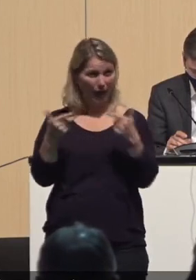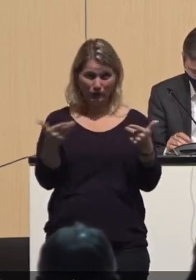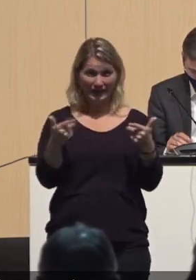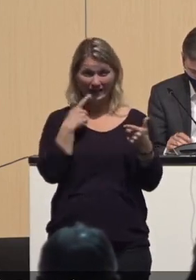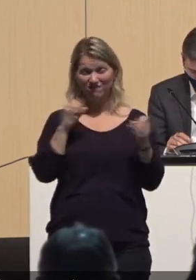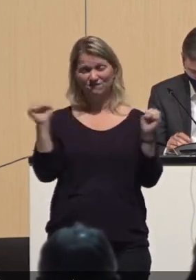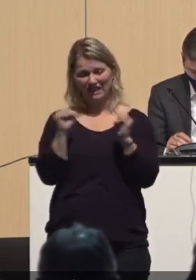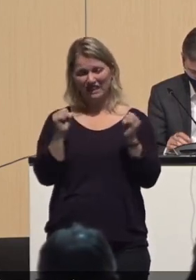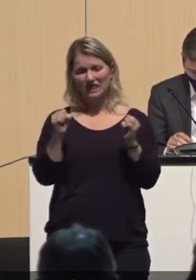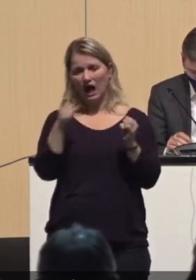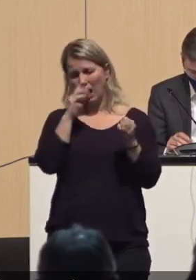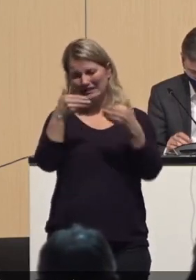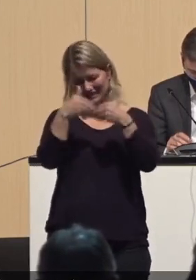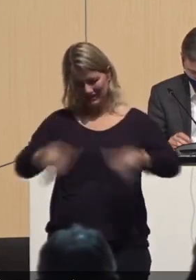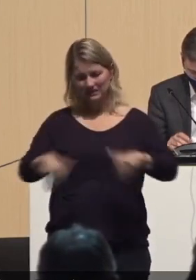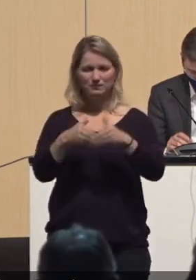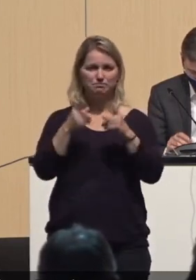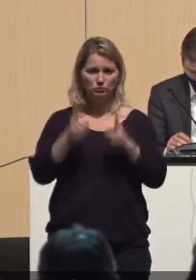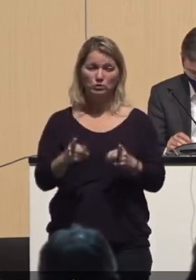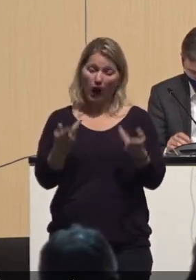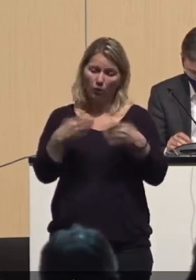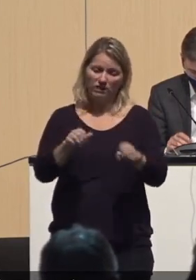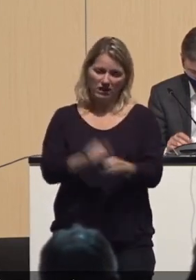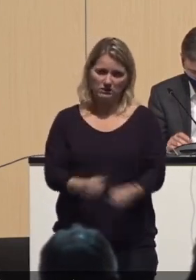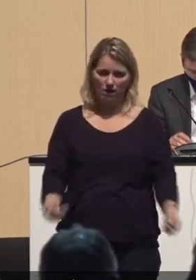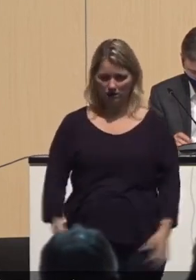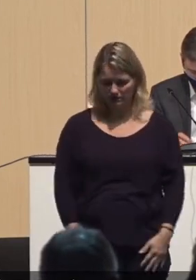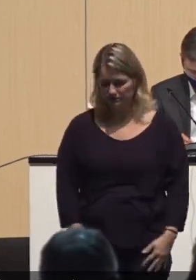auch die Weihnachtsmärkte. Dankeschön. Dankeschön. Dankeschön. Dankeschön. Dankeschön.